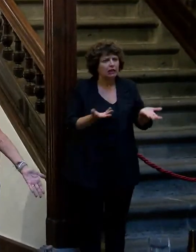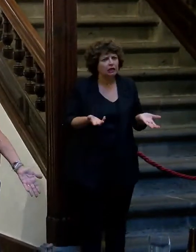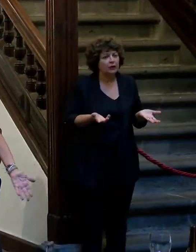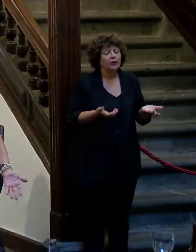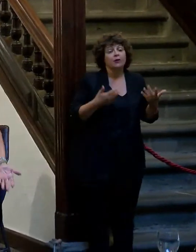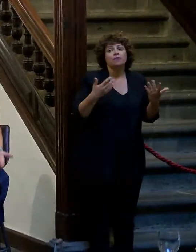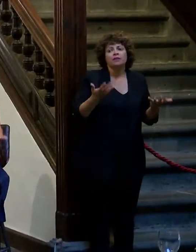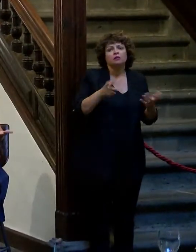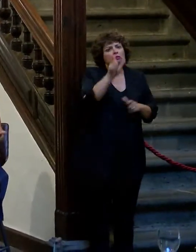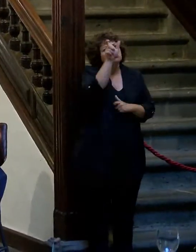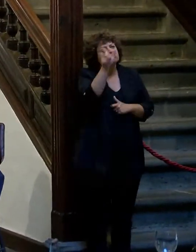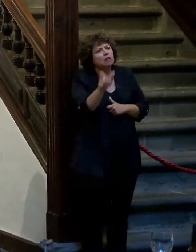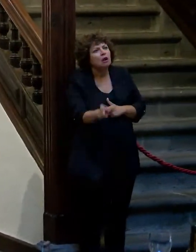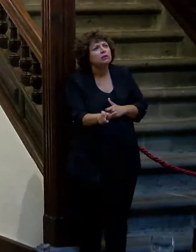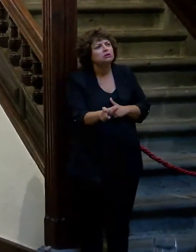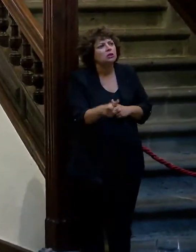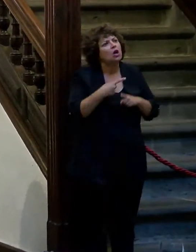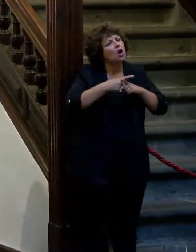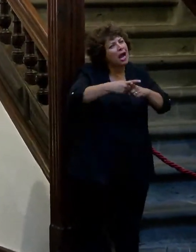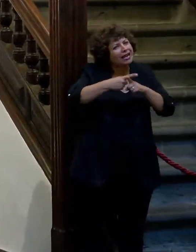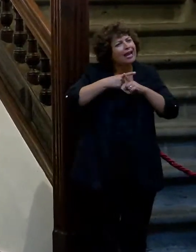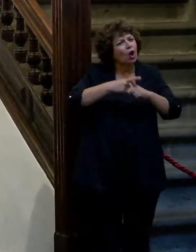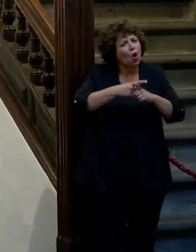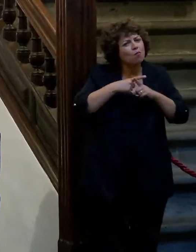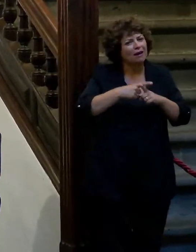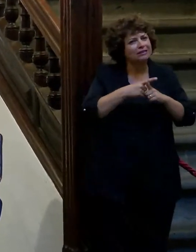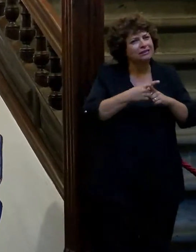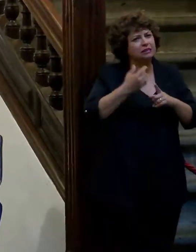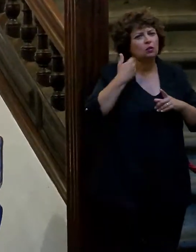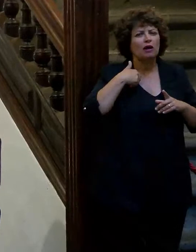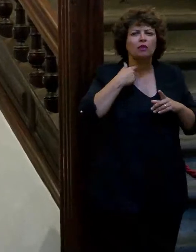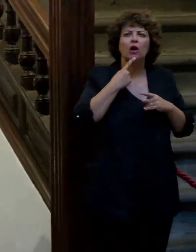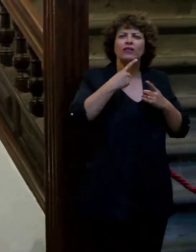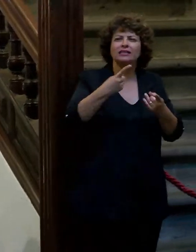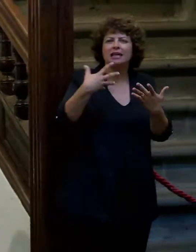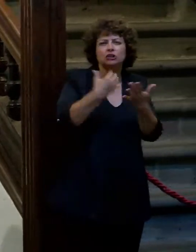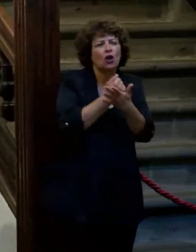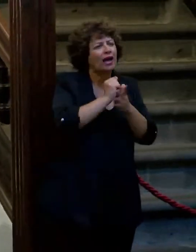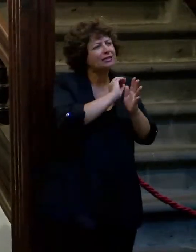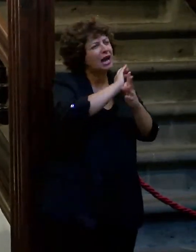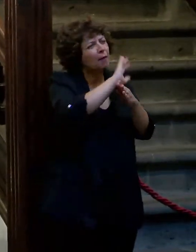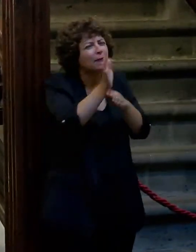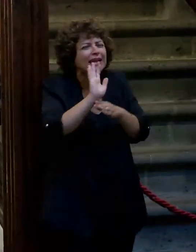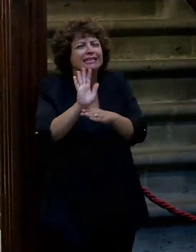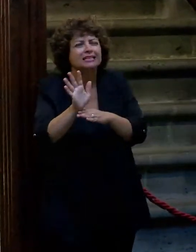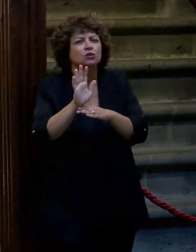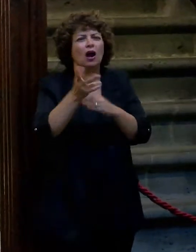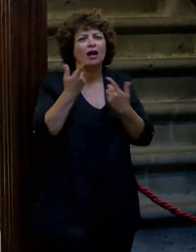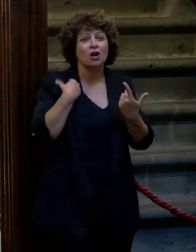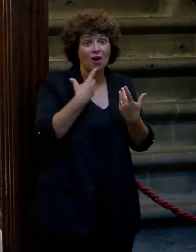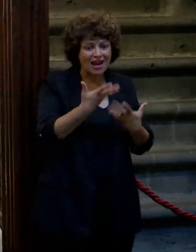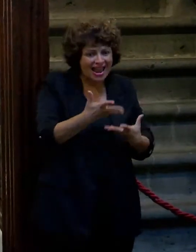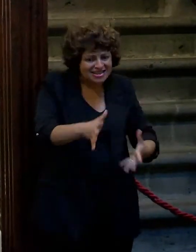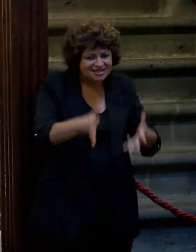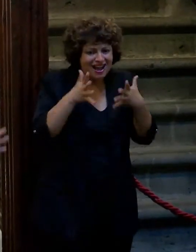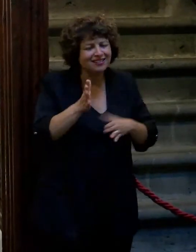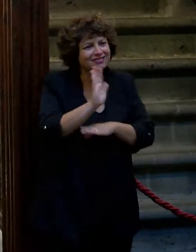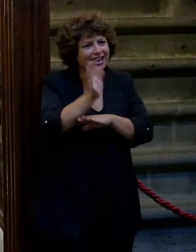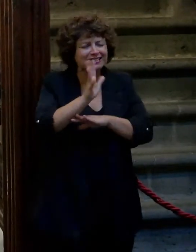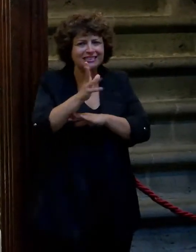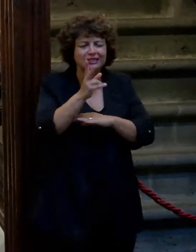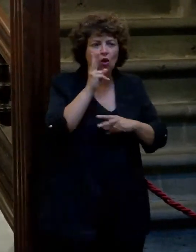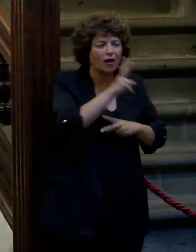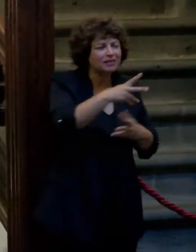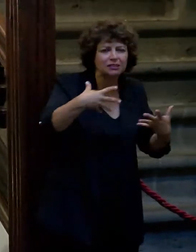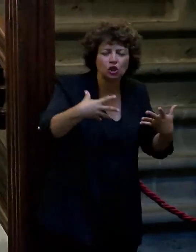entonces era una persona con quien compartir él cuando ya se referencia a todas estas películas de serie B como él es un amante del cine lo ha visto todo